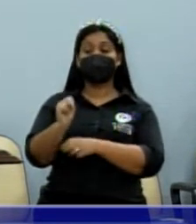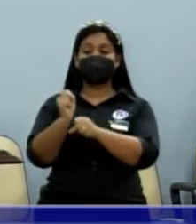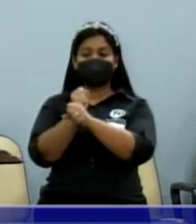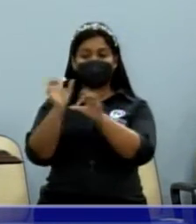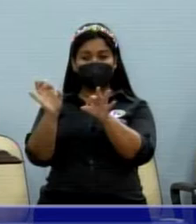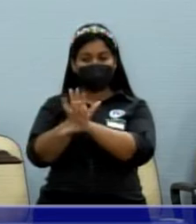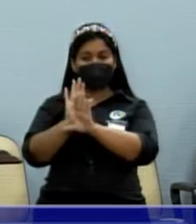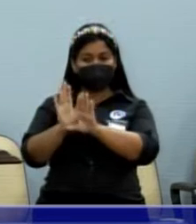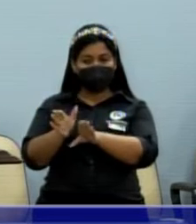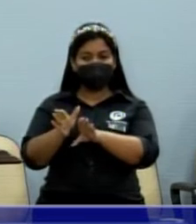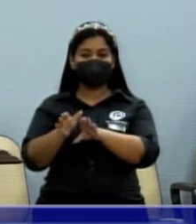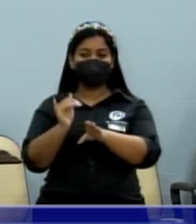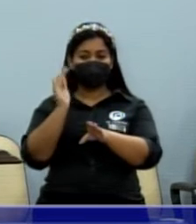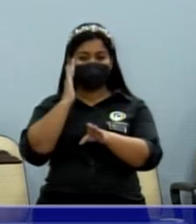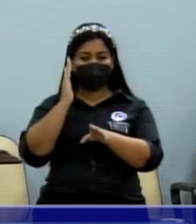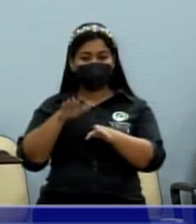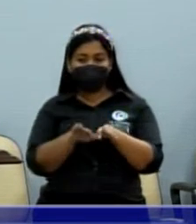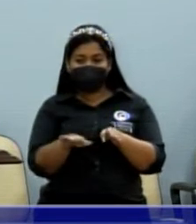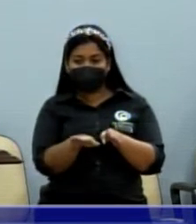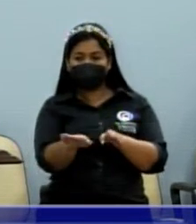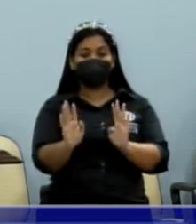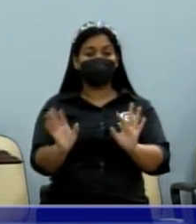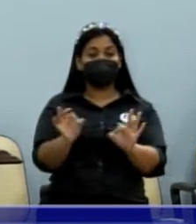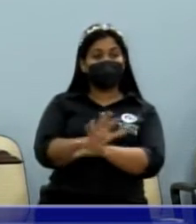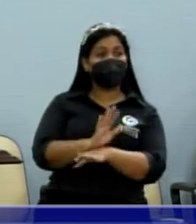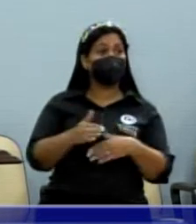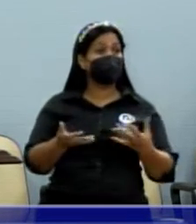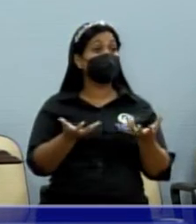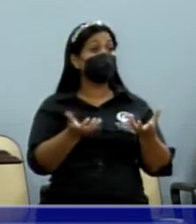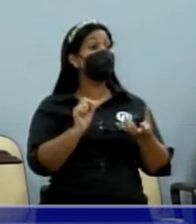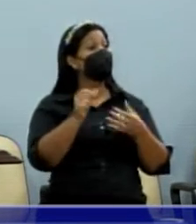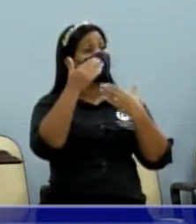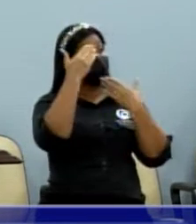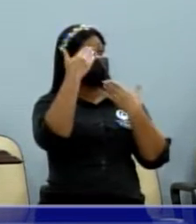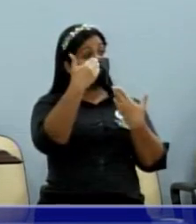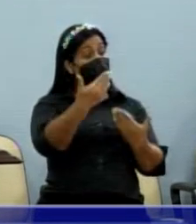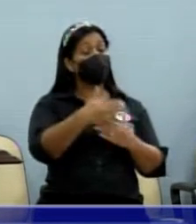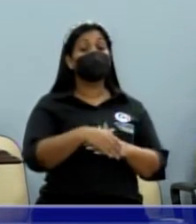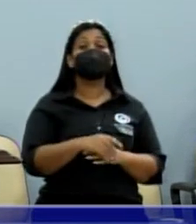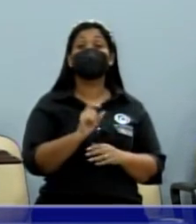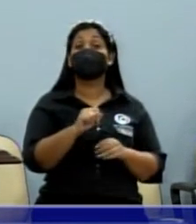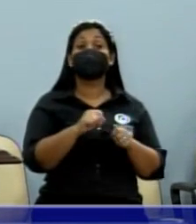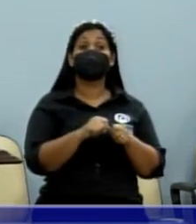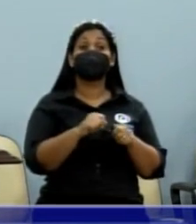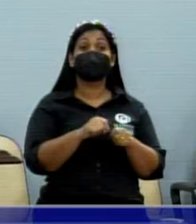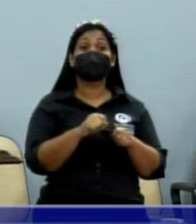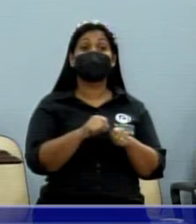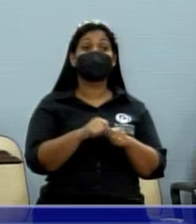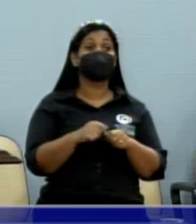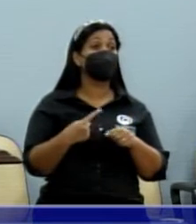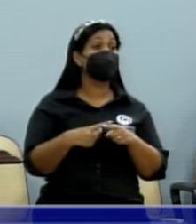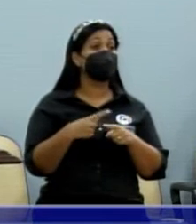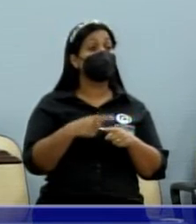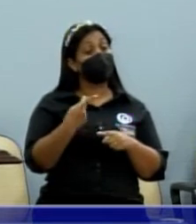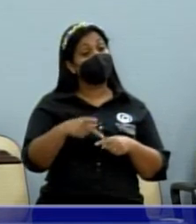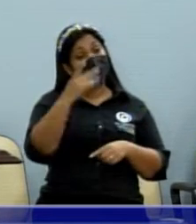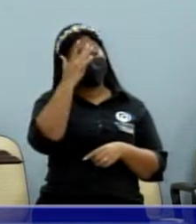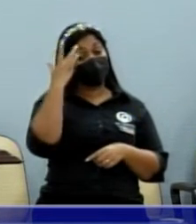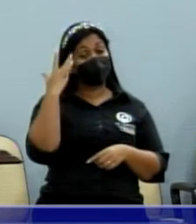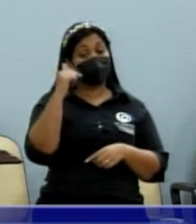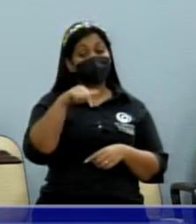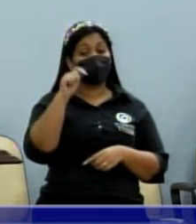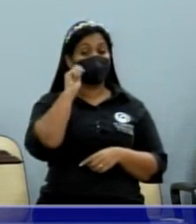Bolsão lá. Então, queria aqui agradecer o que ele vem fazendo para os munícipes e